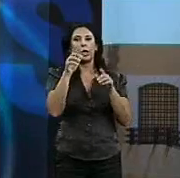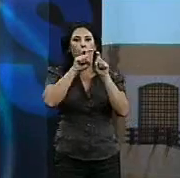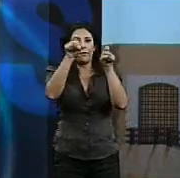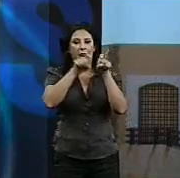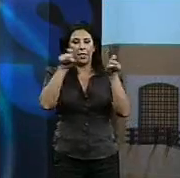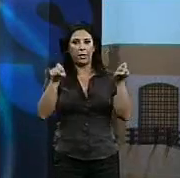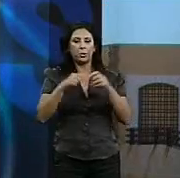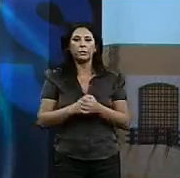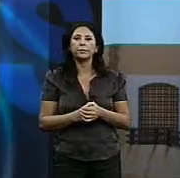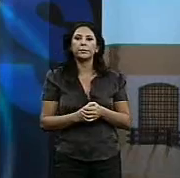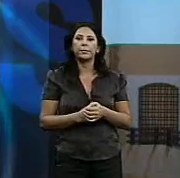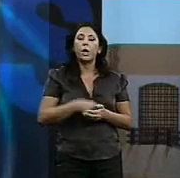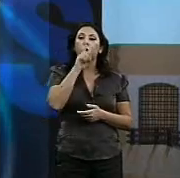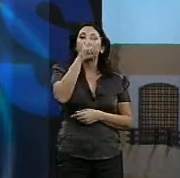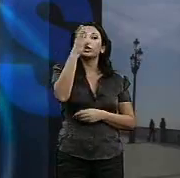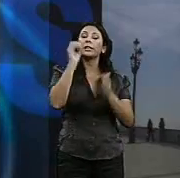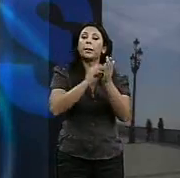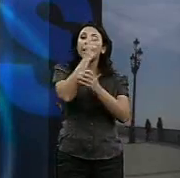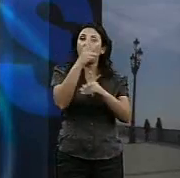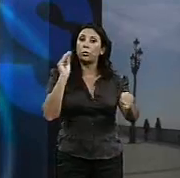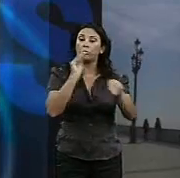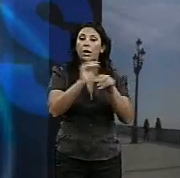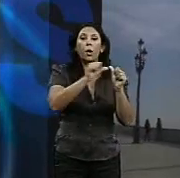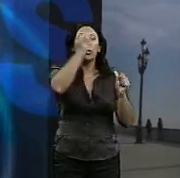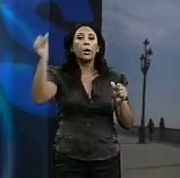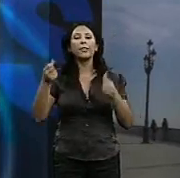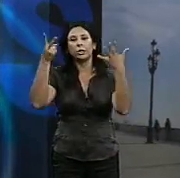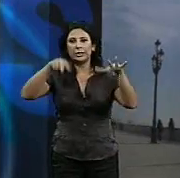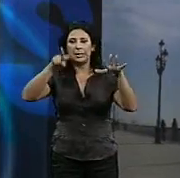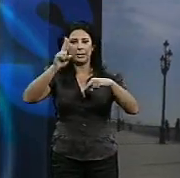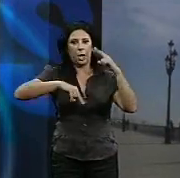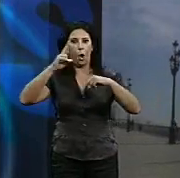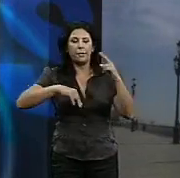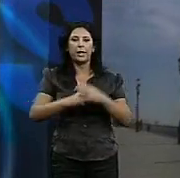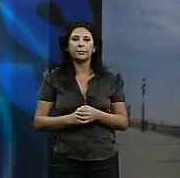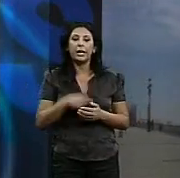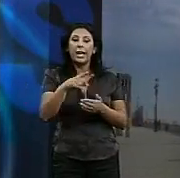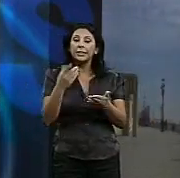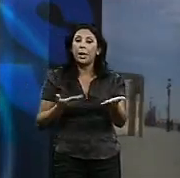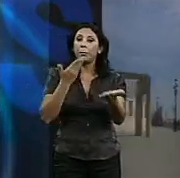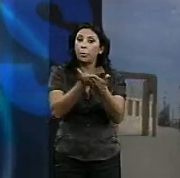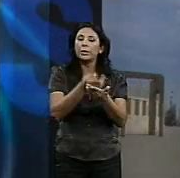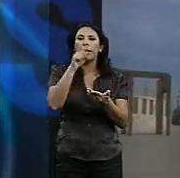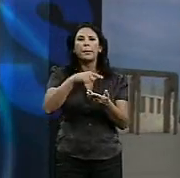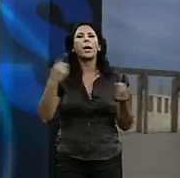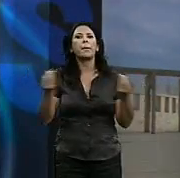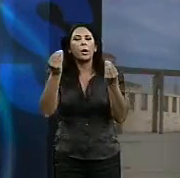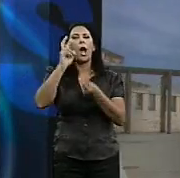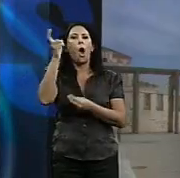230.000 euros y tendrán un plazo de ejecución de siete meses. Esta iniciativa se suma a las mejoras que se están realizando en San Juan, La